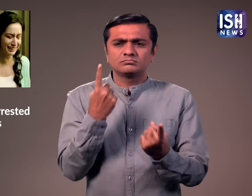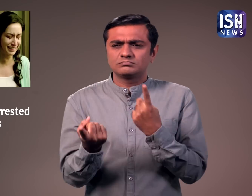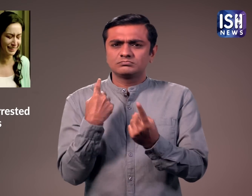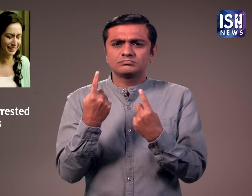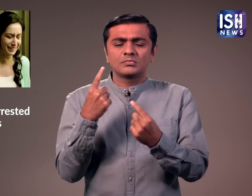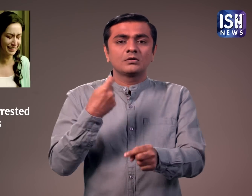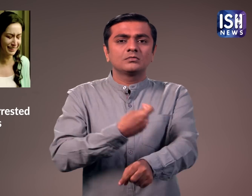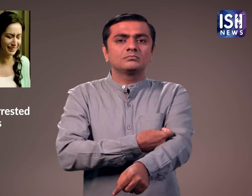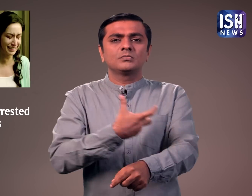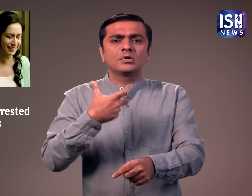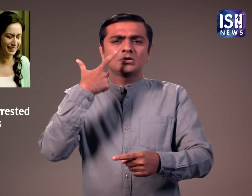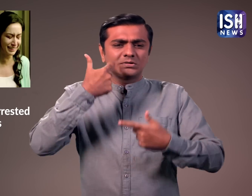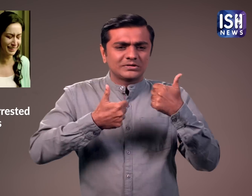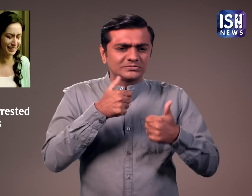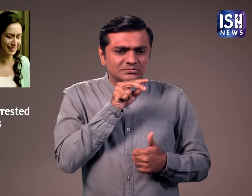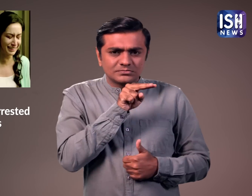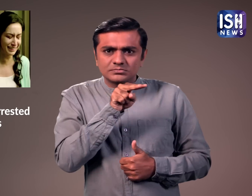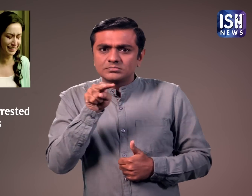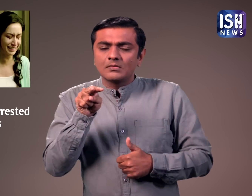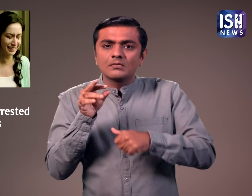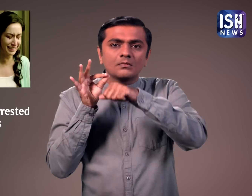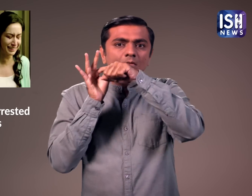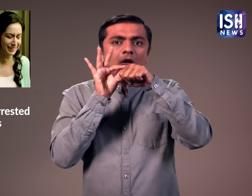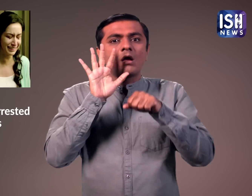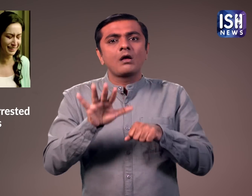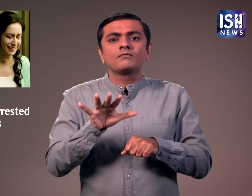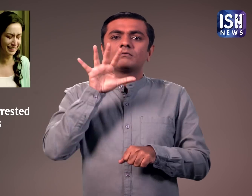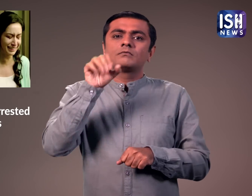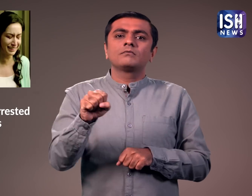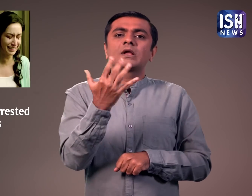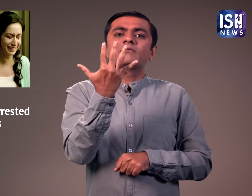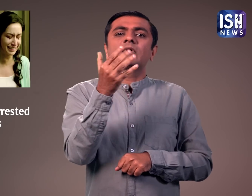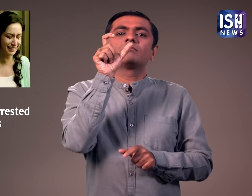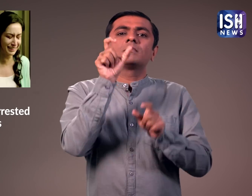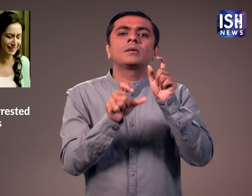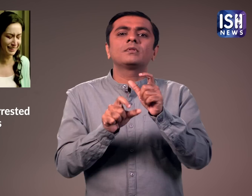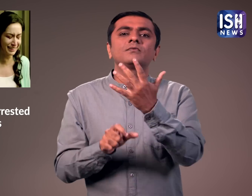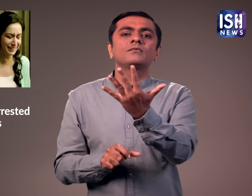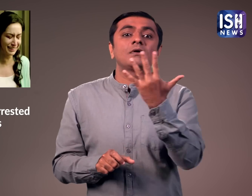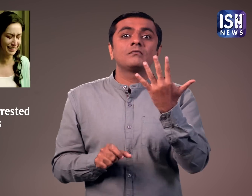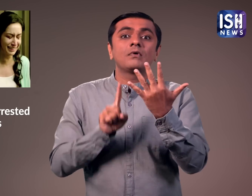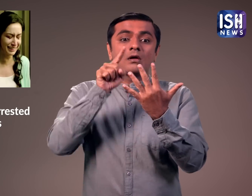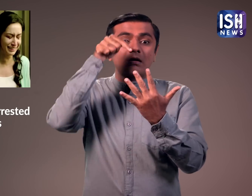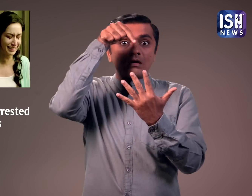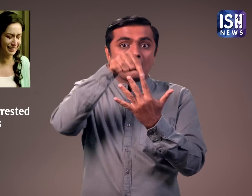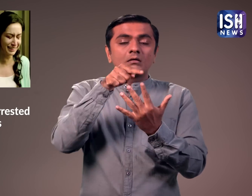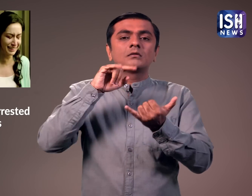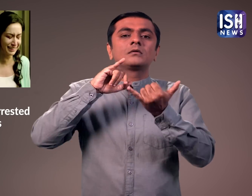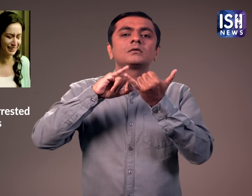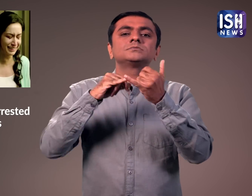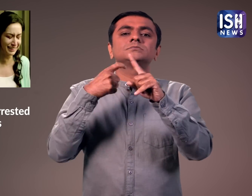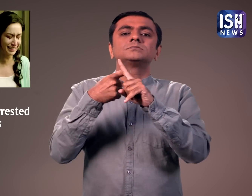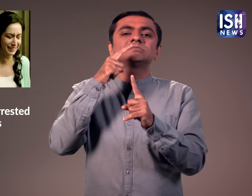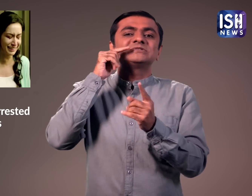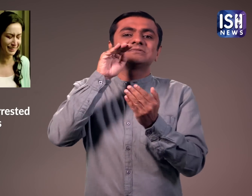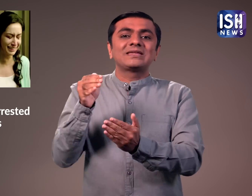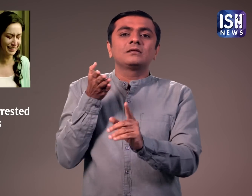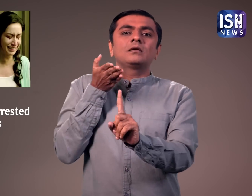के सैंपल मेडिकल जांच के लिए भेजे पांच मेहमानों के सैंपल में ड्रग्स पाये गए और सिद्धान